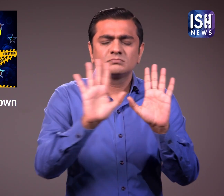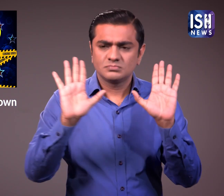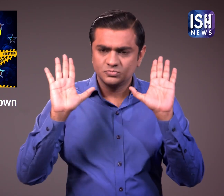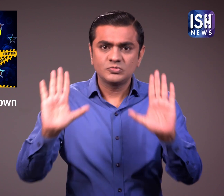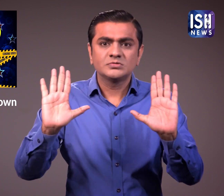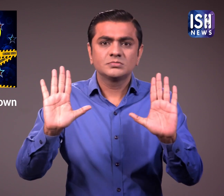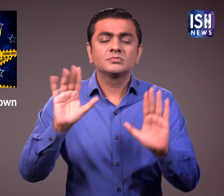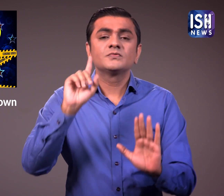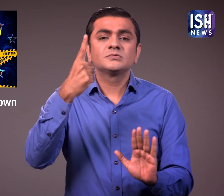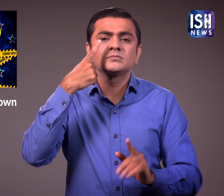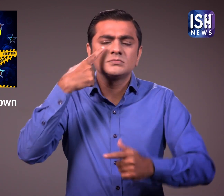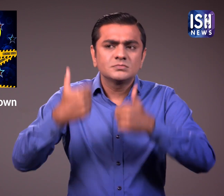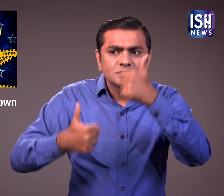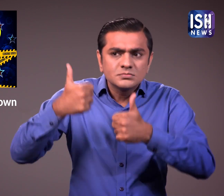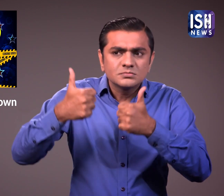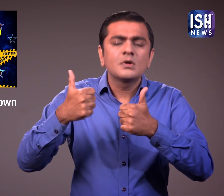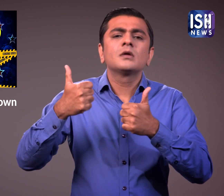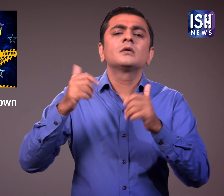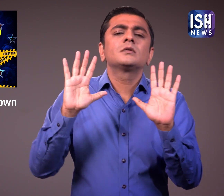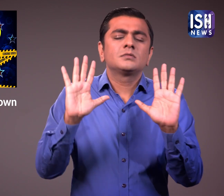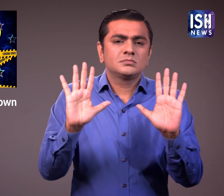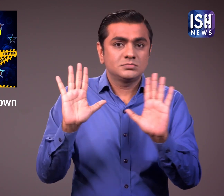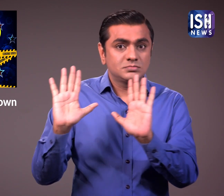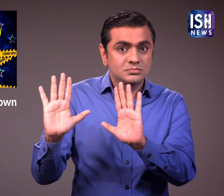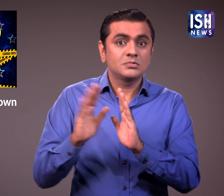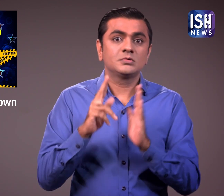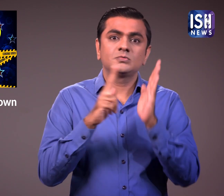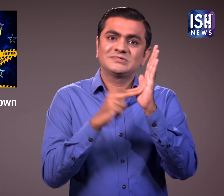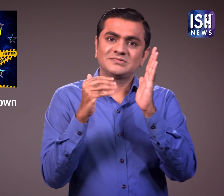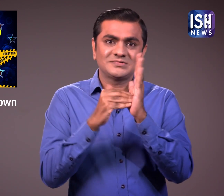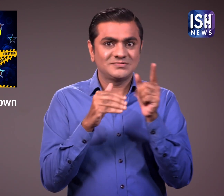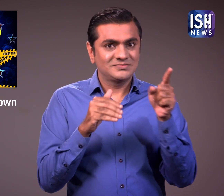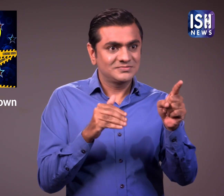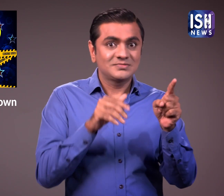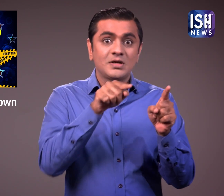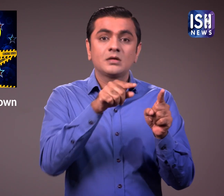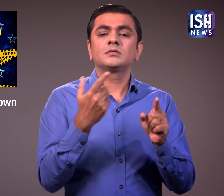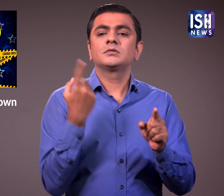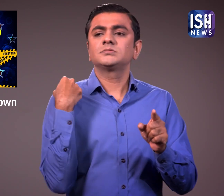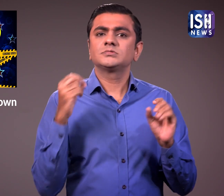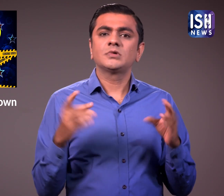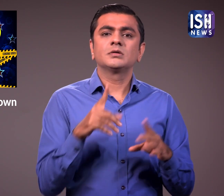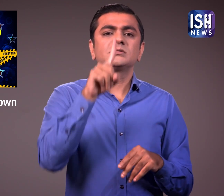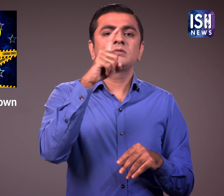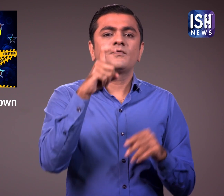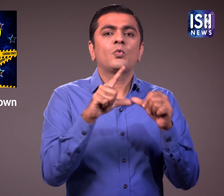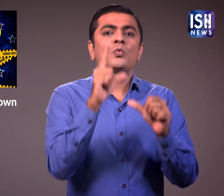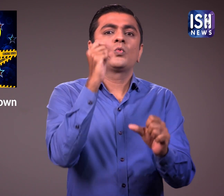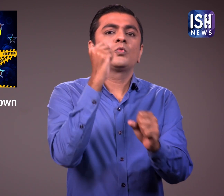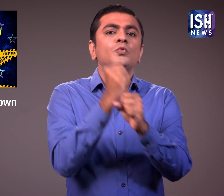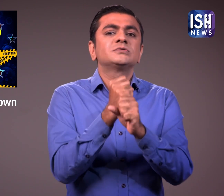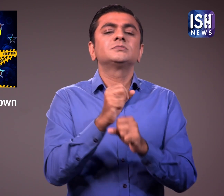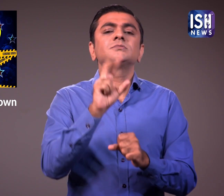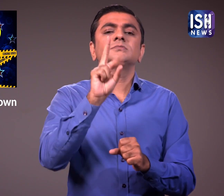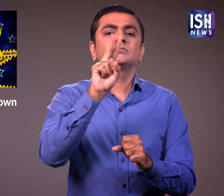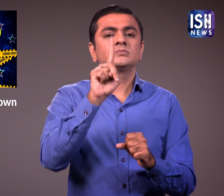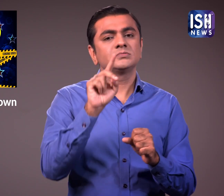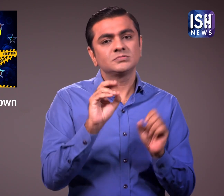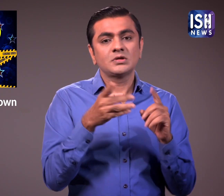है। वह परीक्षनों की प्रतीक्षा कर रहे है। न्यूजीलिंड में 17 अगस से 3 दिन तक लॉकडाउन